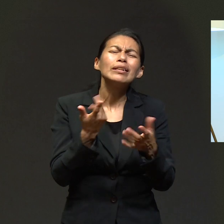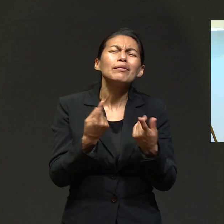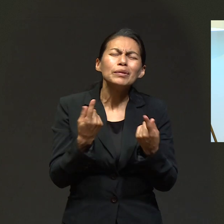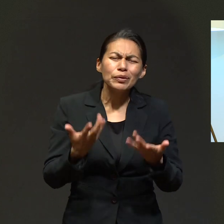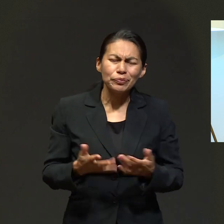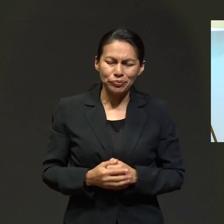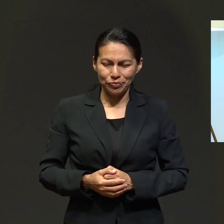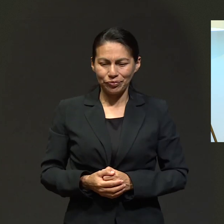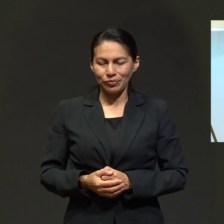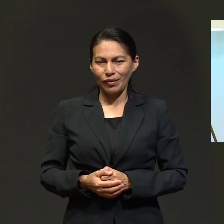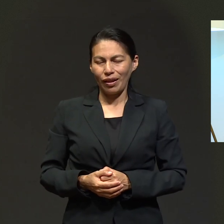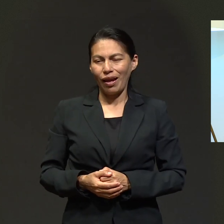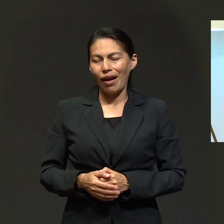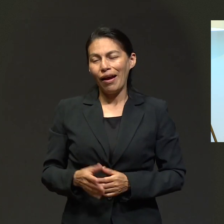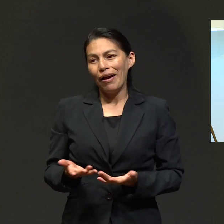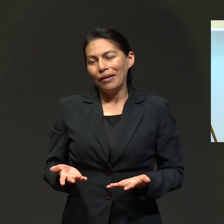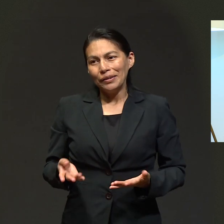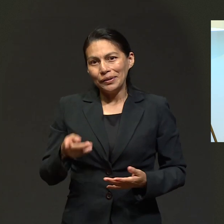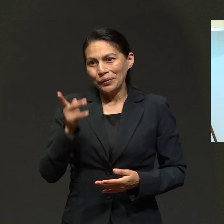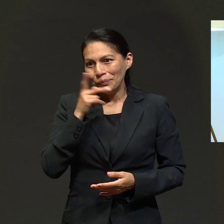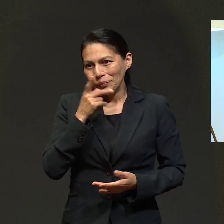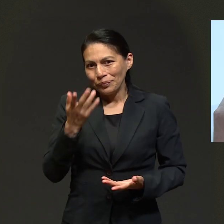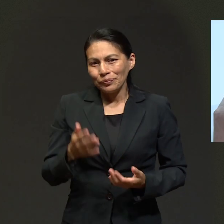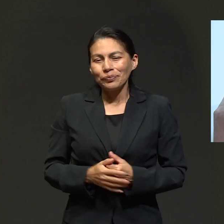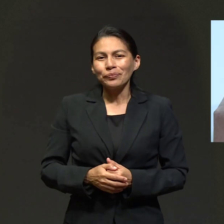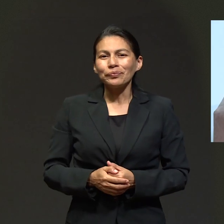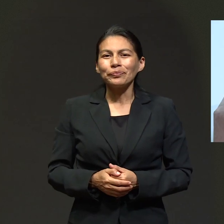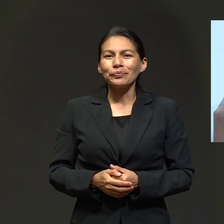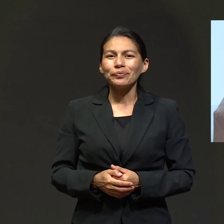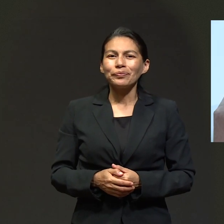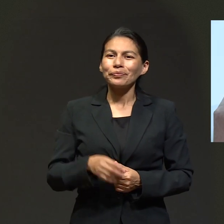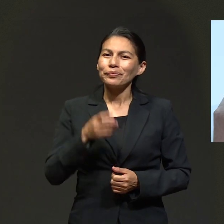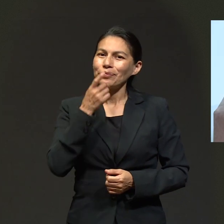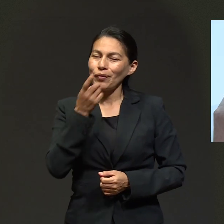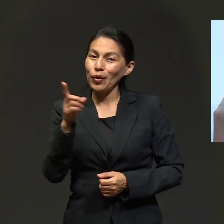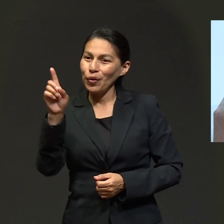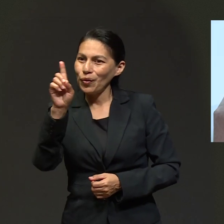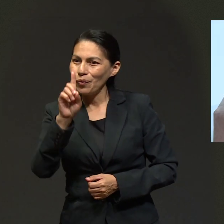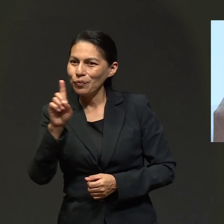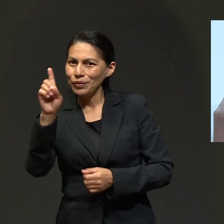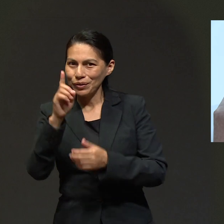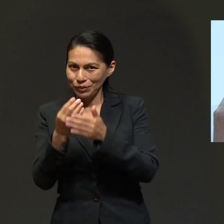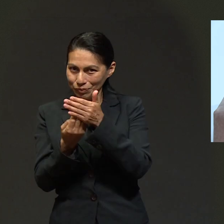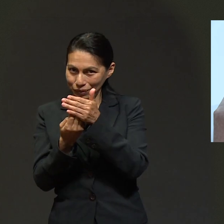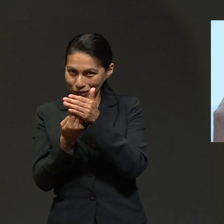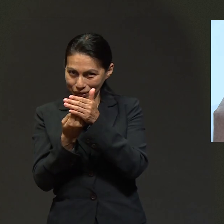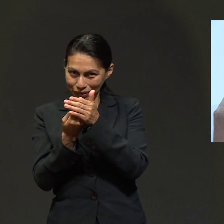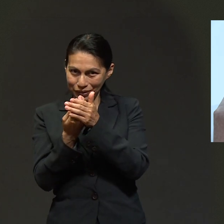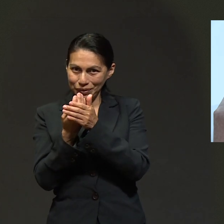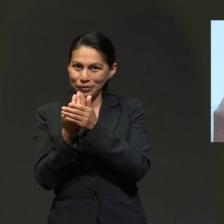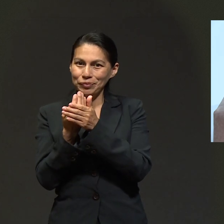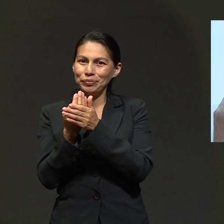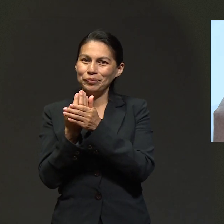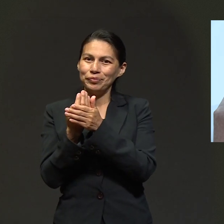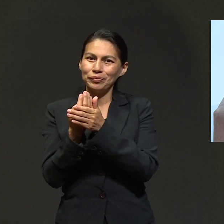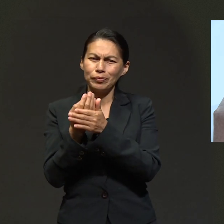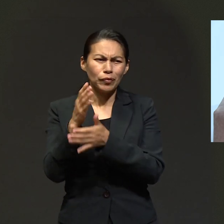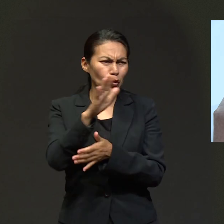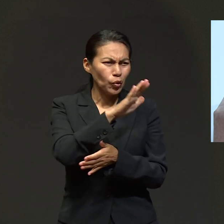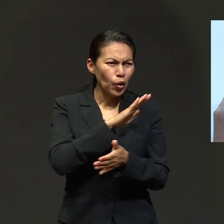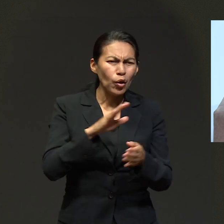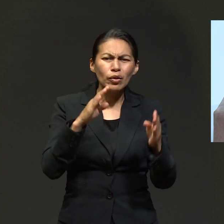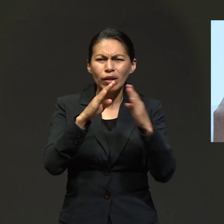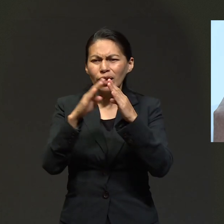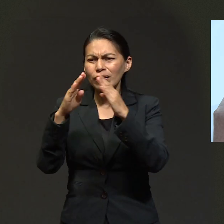Unidos. ¿Qué pasó entonces? Pues mire, Pastor, que cuando, como le digo, era ya el domingo de